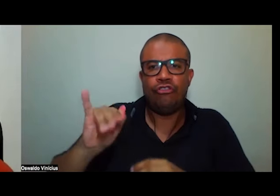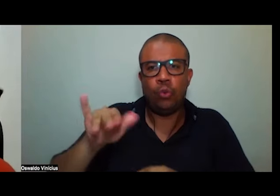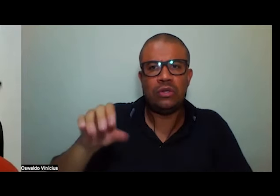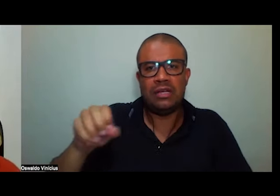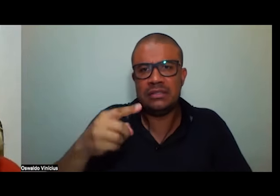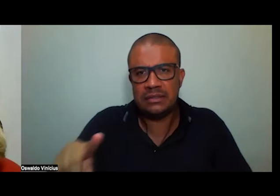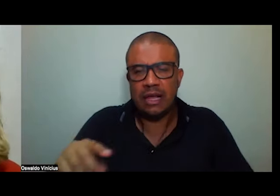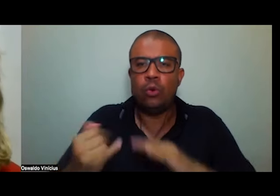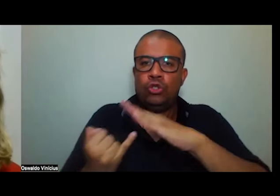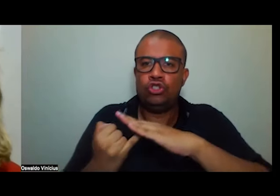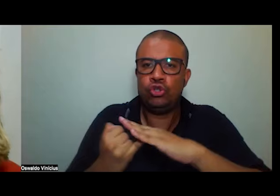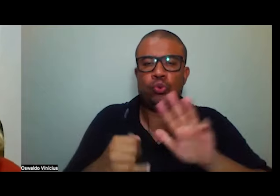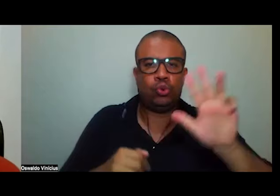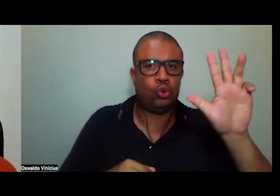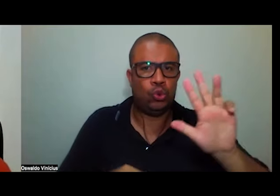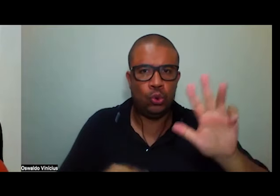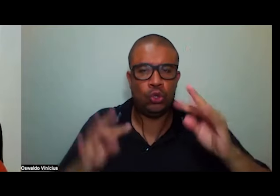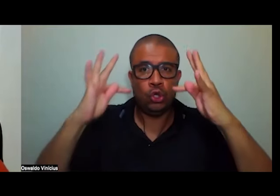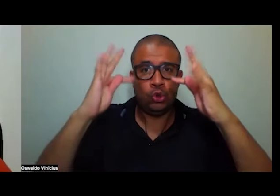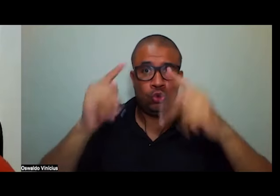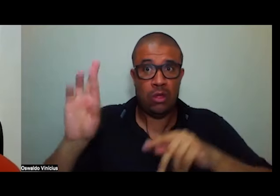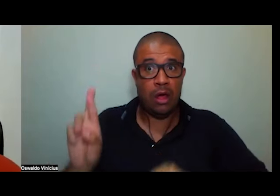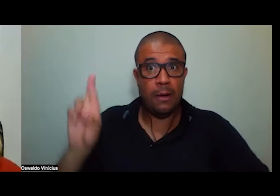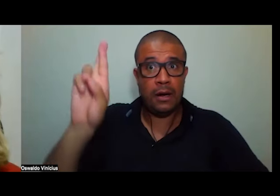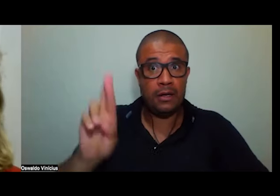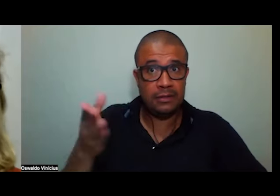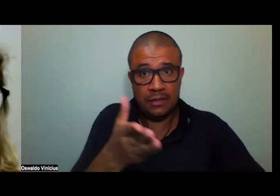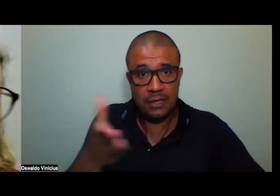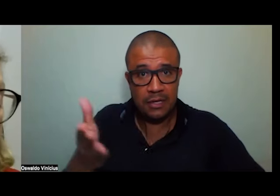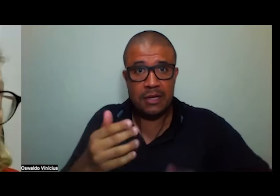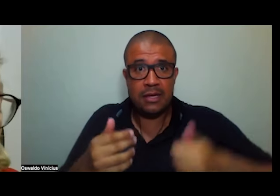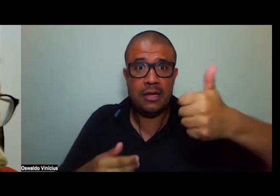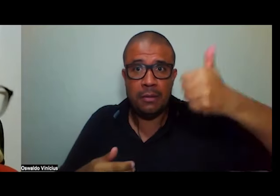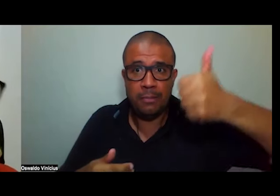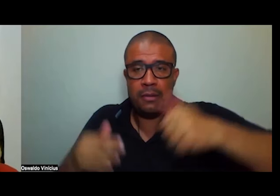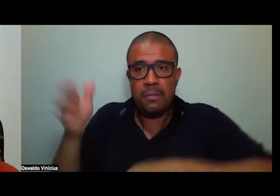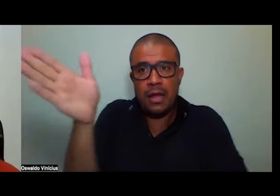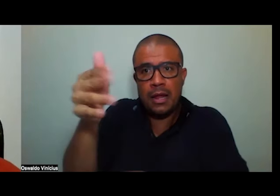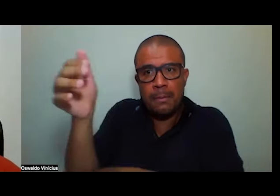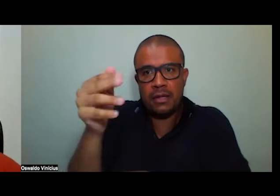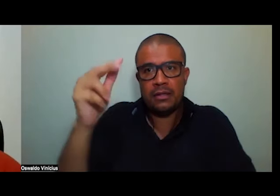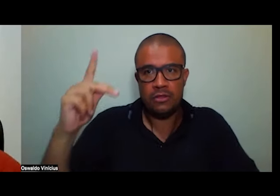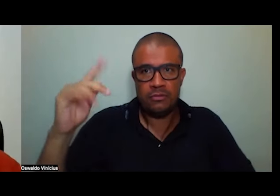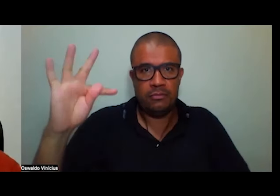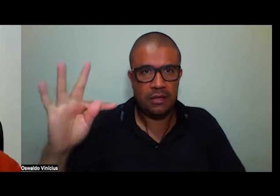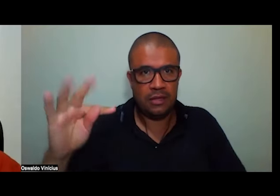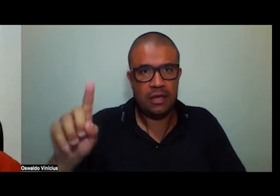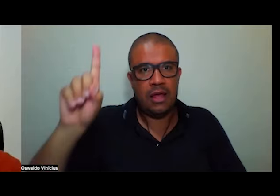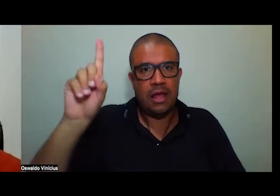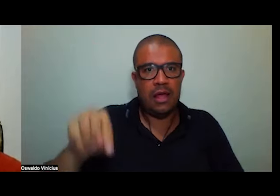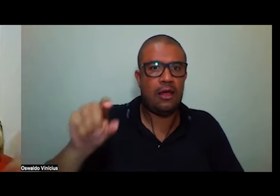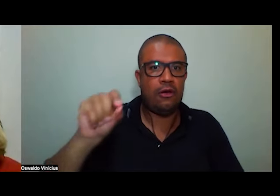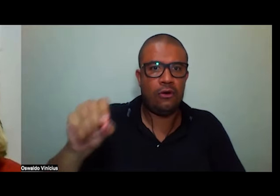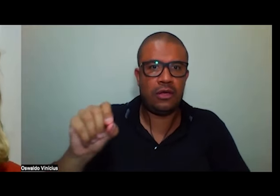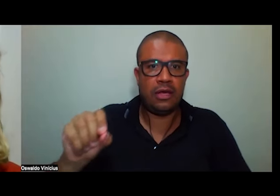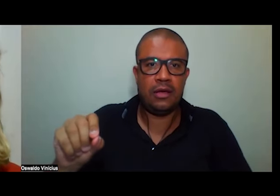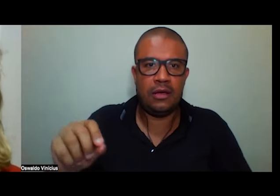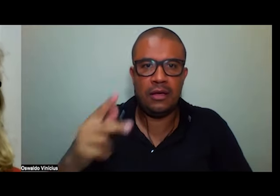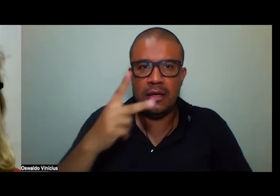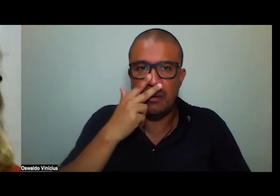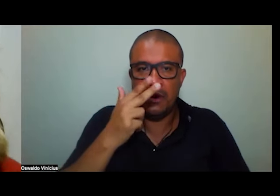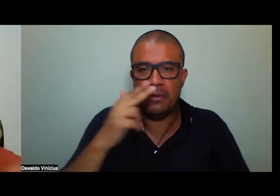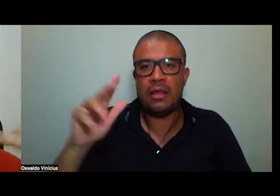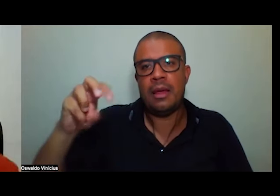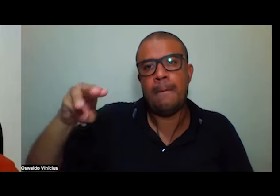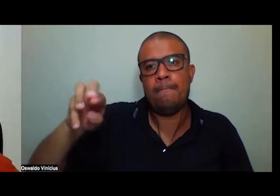Lula e tudo que isso representa desde a primeira bandeira do PT que foi costurada pela Marisa